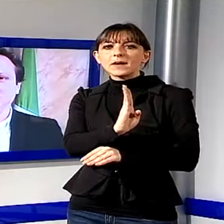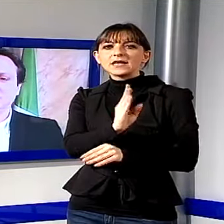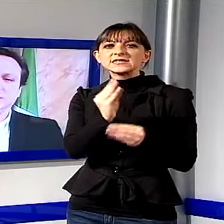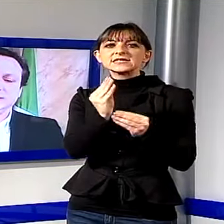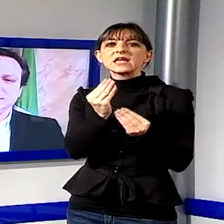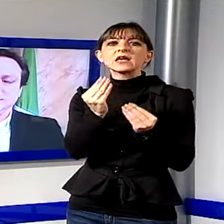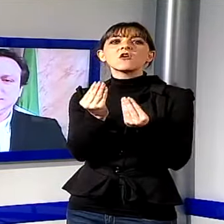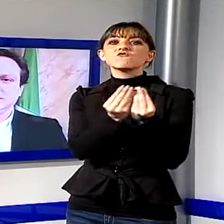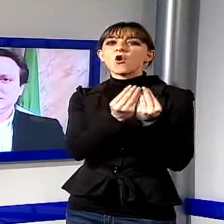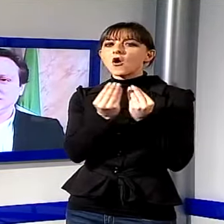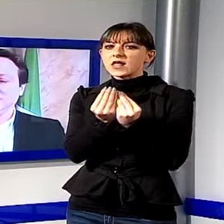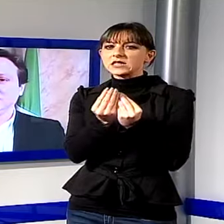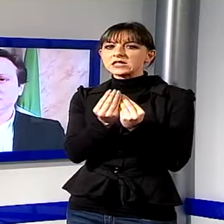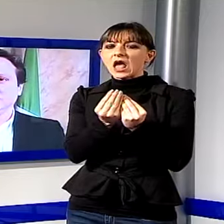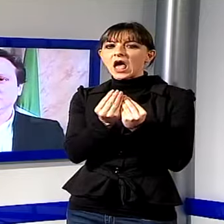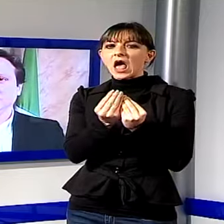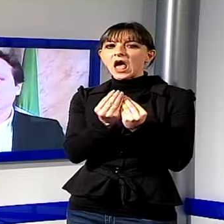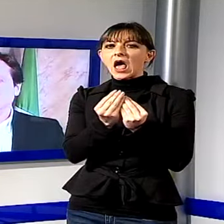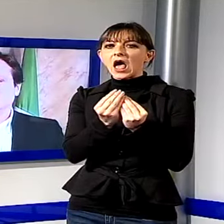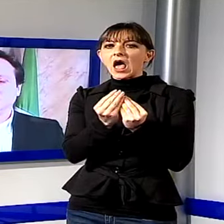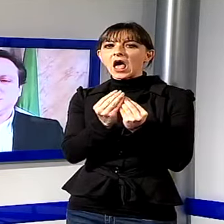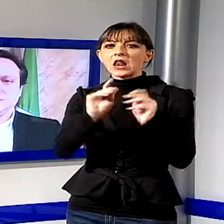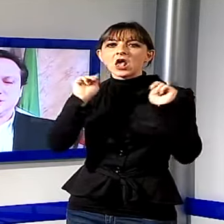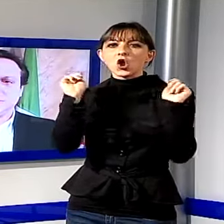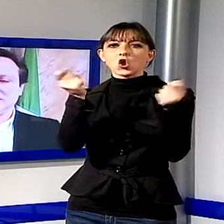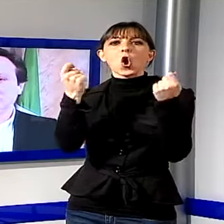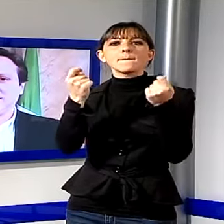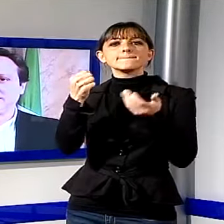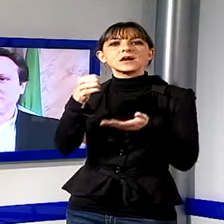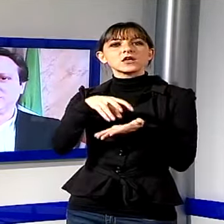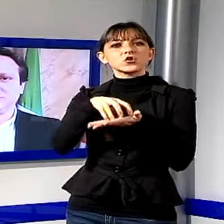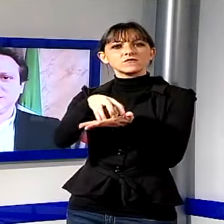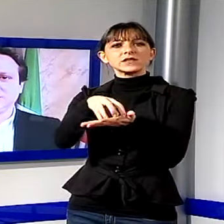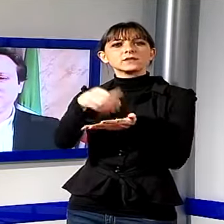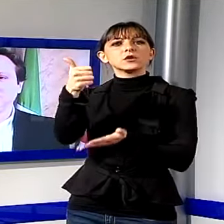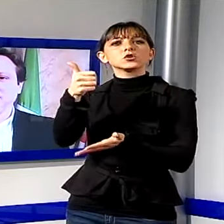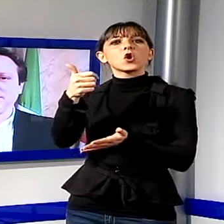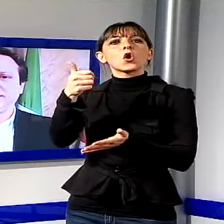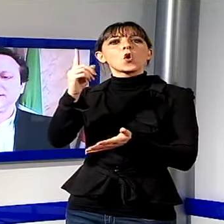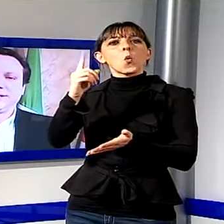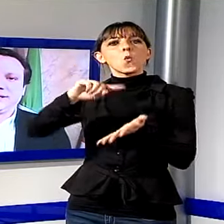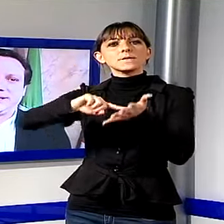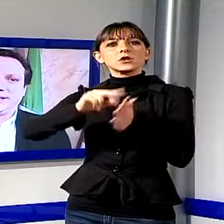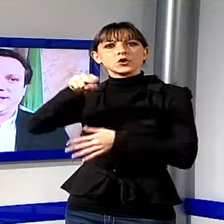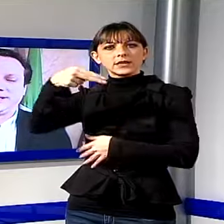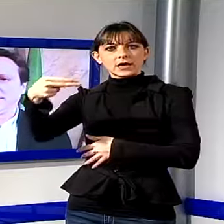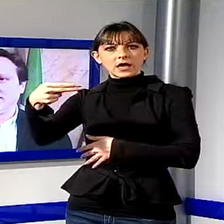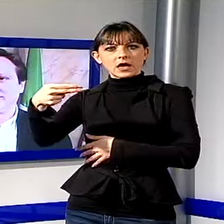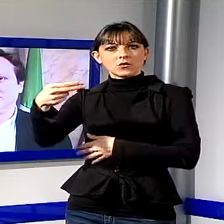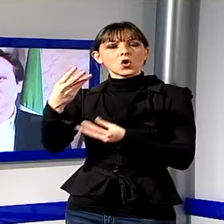di investimento. Sono in gran parte fondi europei che transano